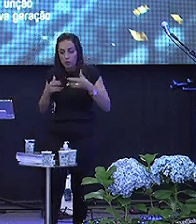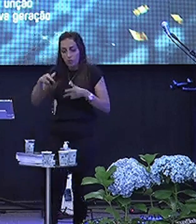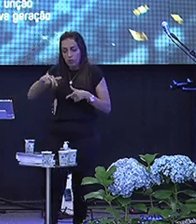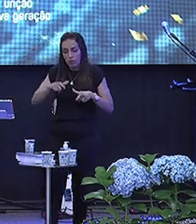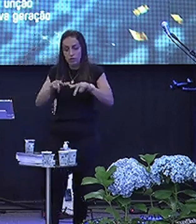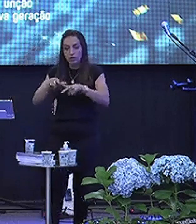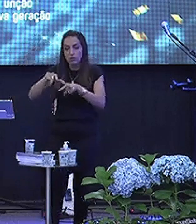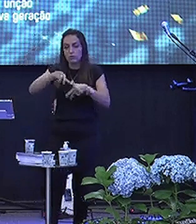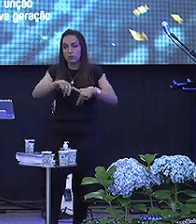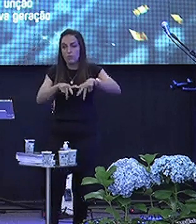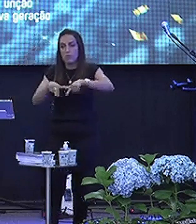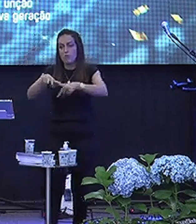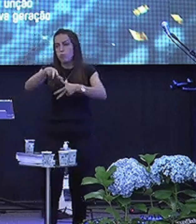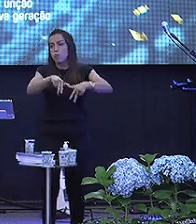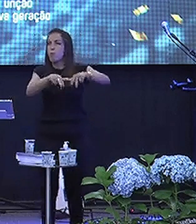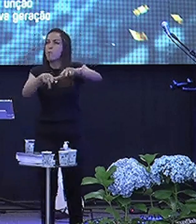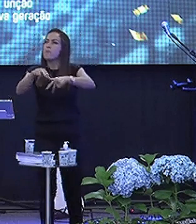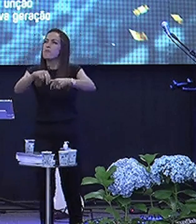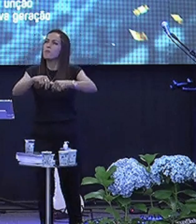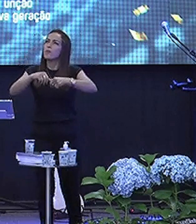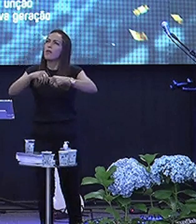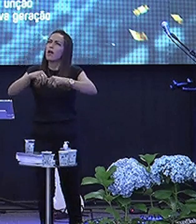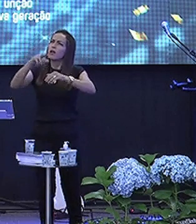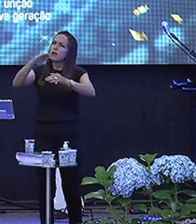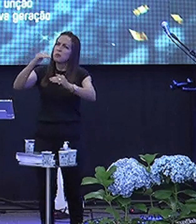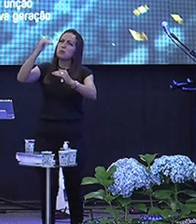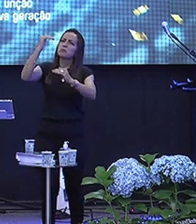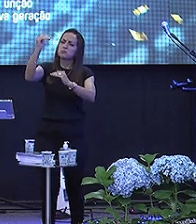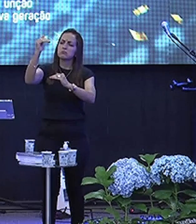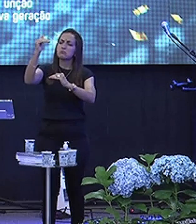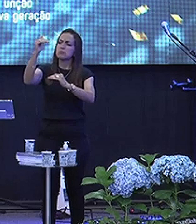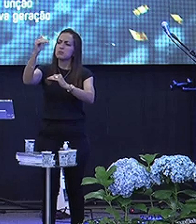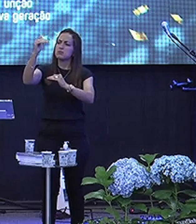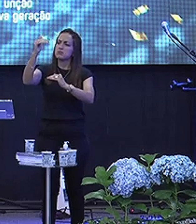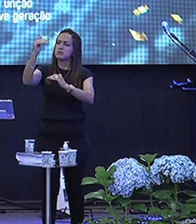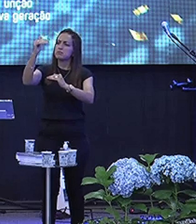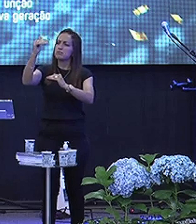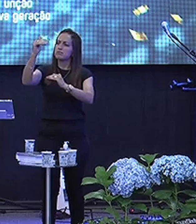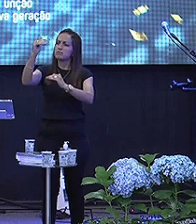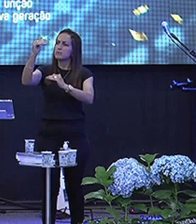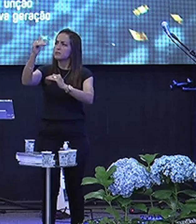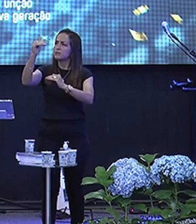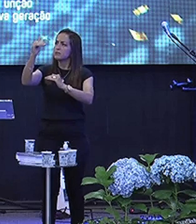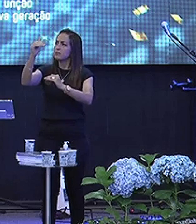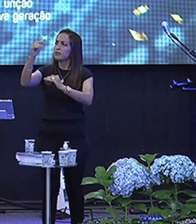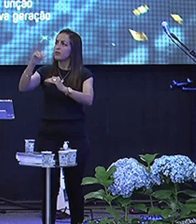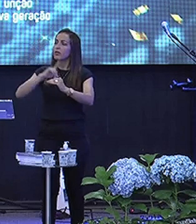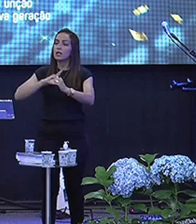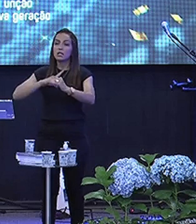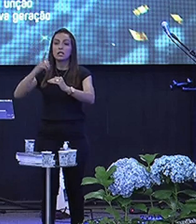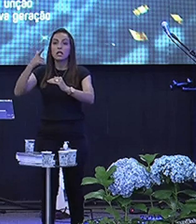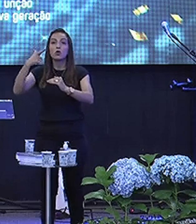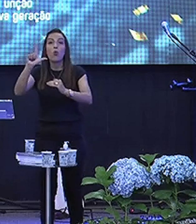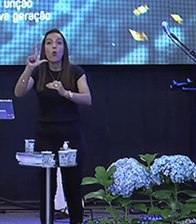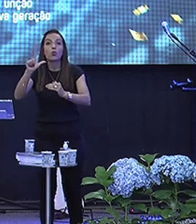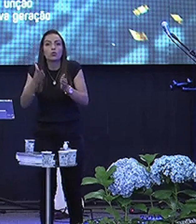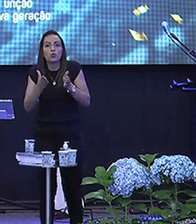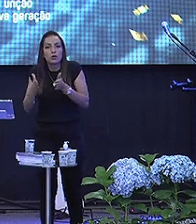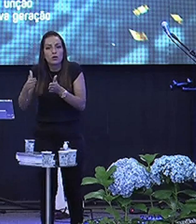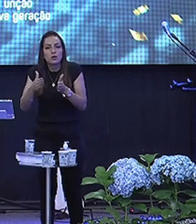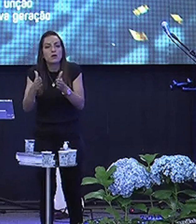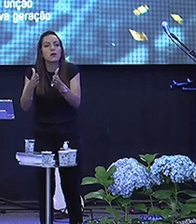vale Aí em cima Do pastor Em cima Do pastor Tem um outro Caminho